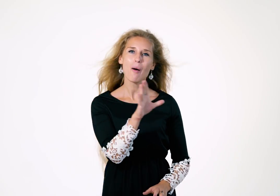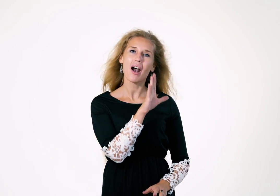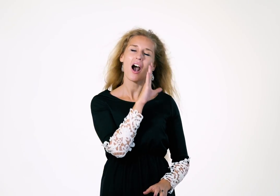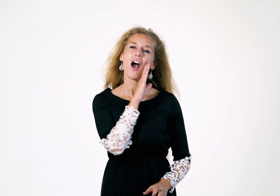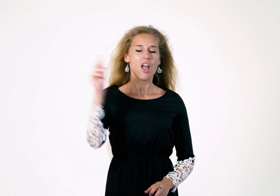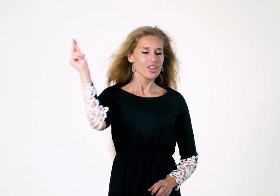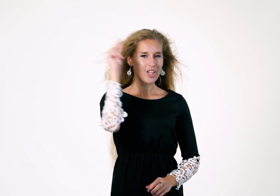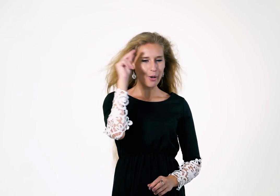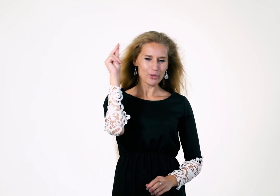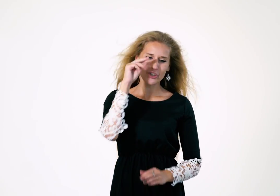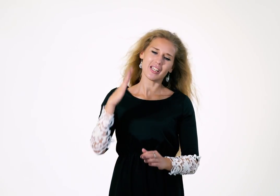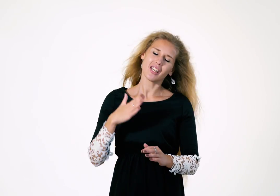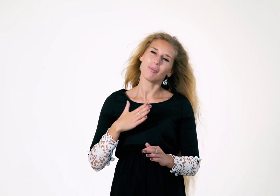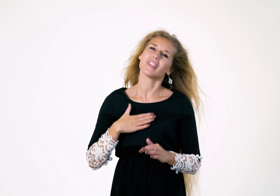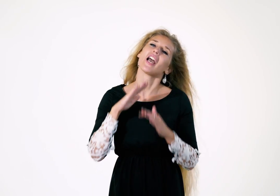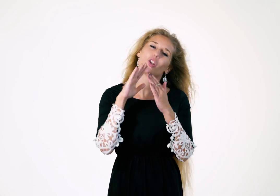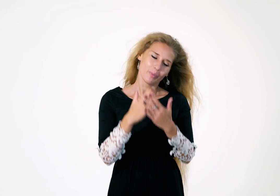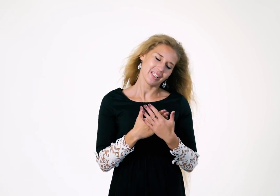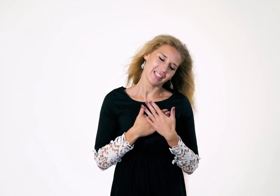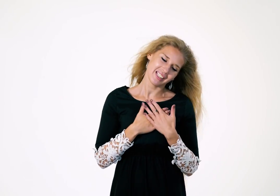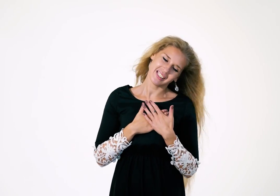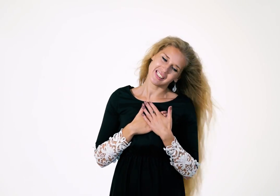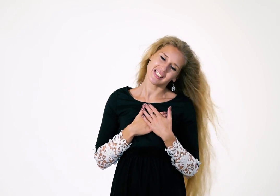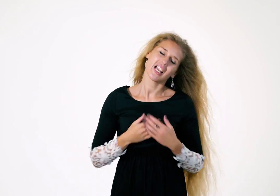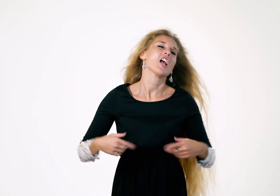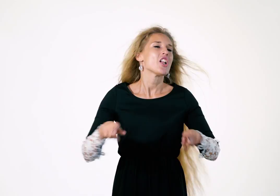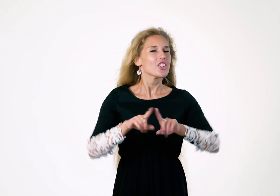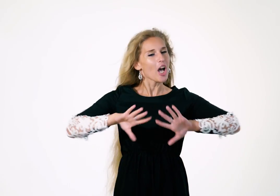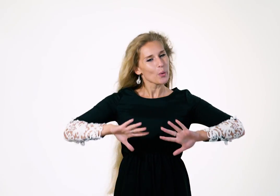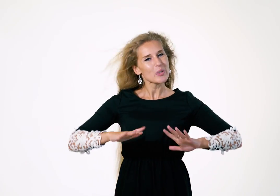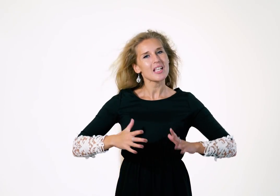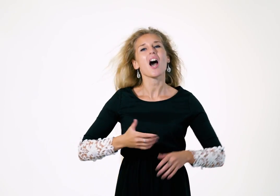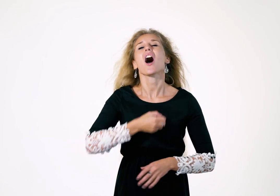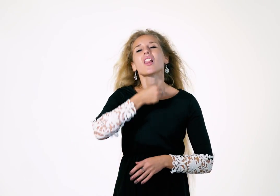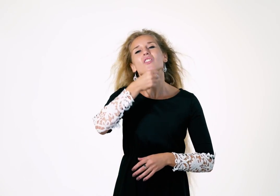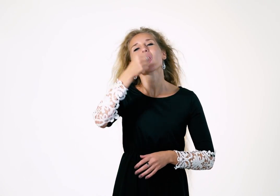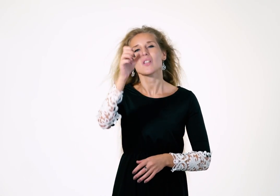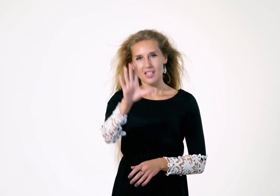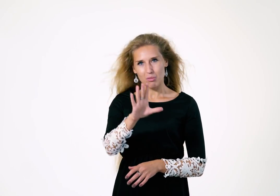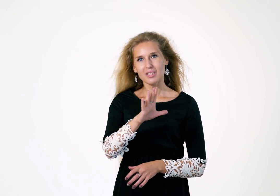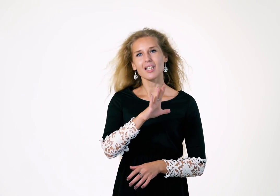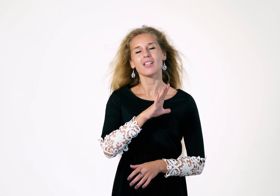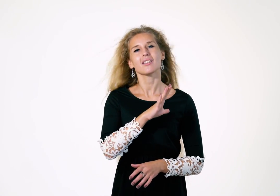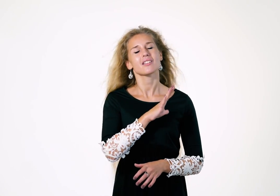Мама, научи меня любить На куста, на взрослой быть